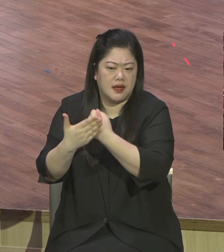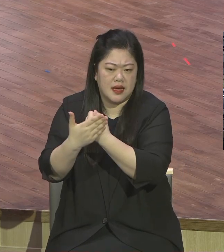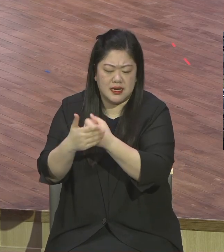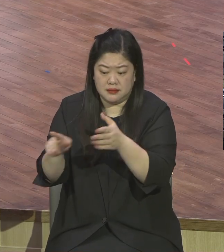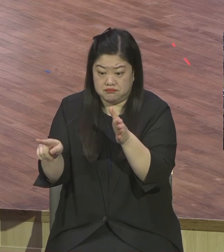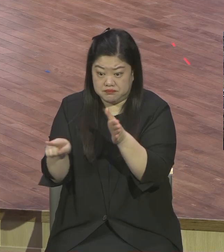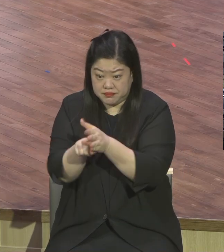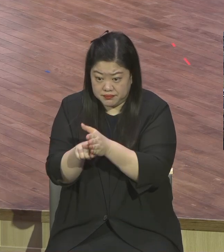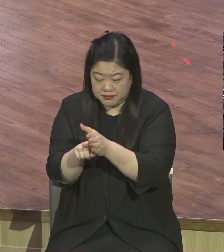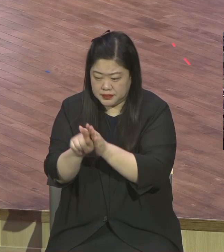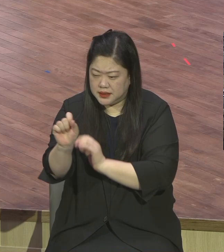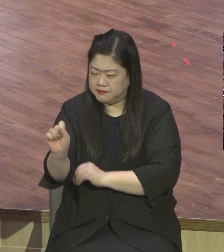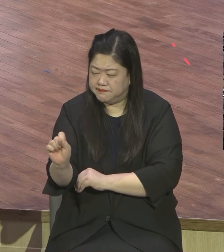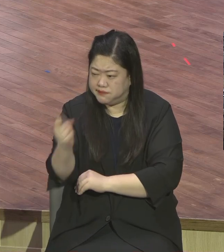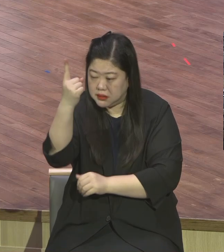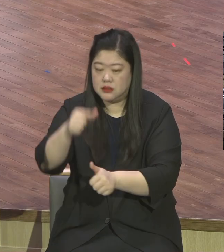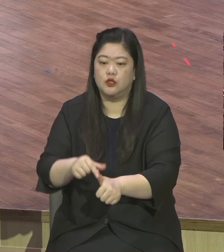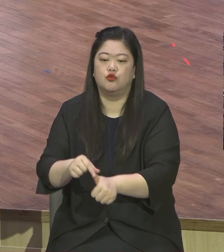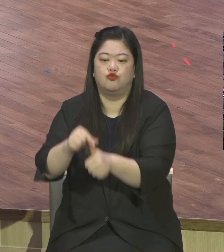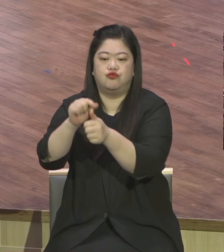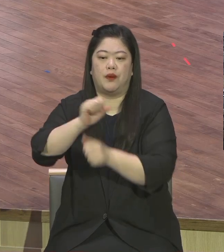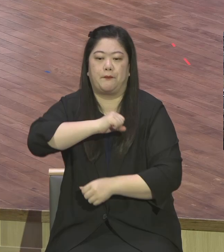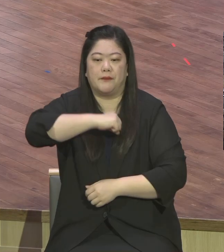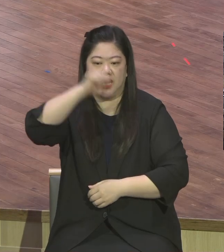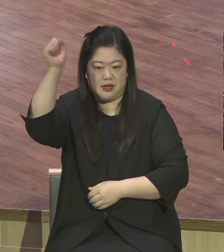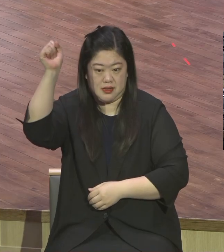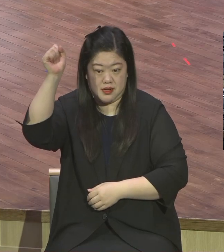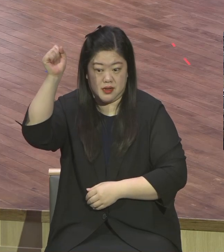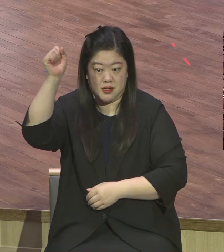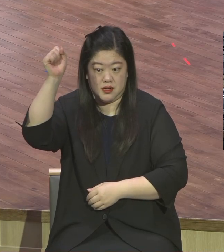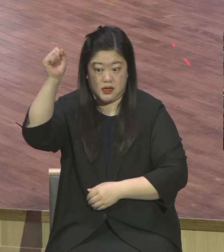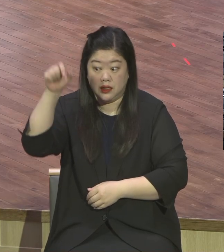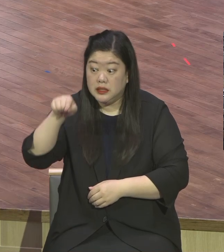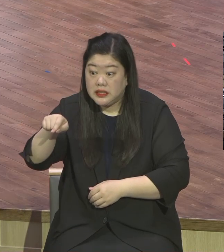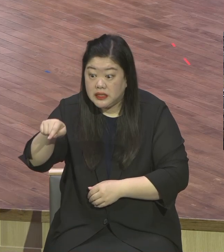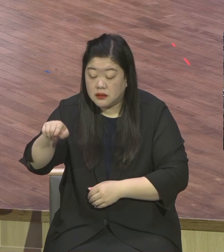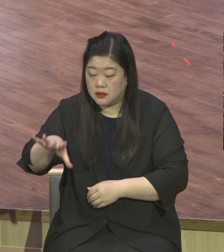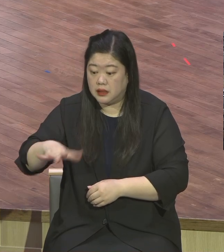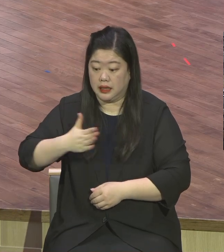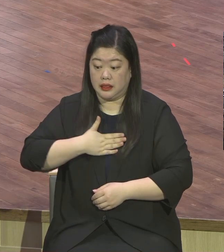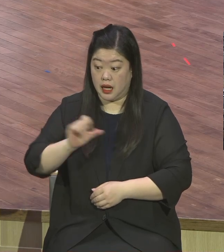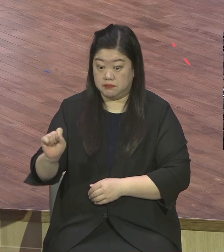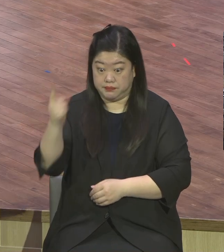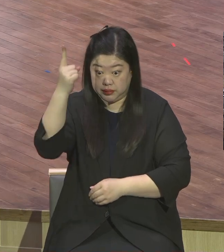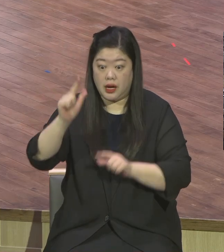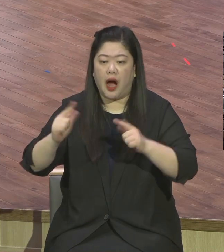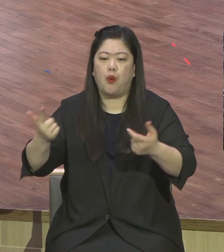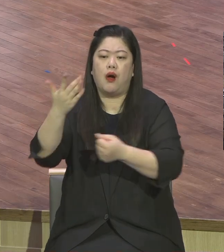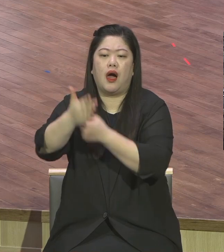구원을 받았으니 이것이 너희에서 난 것이 아니오 하나님의 선물이라